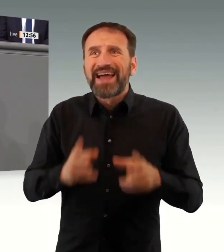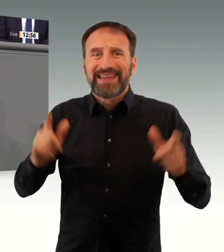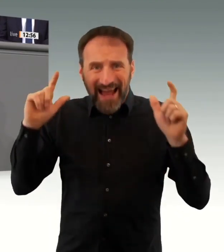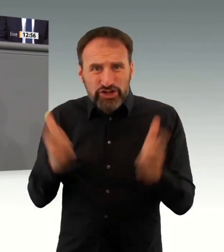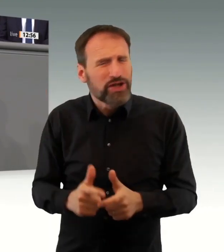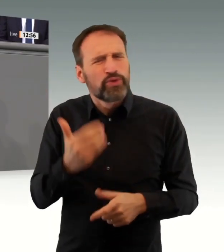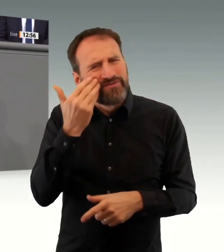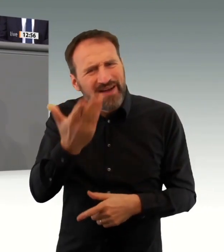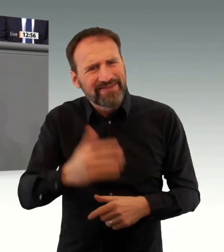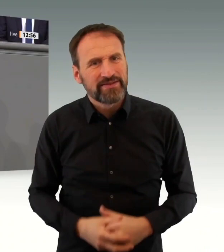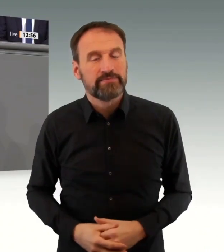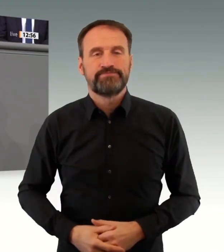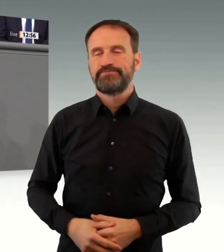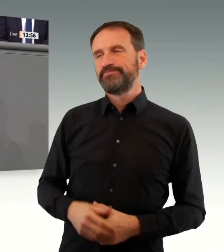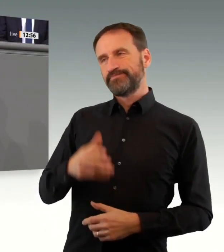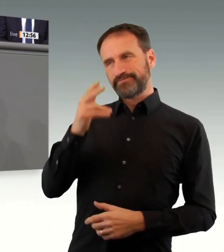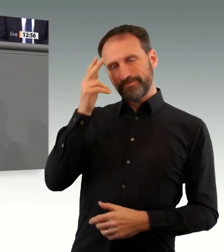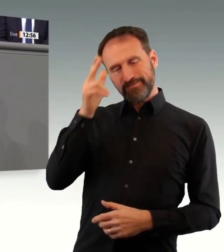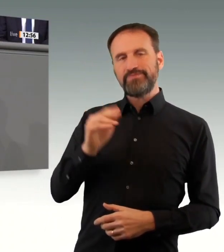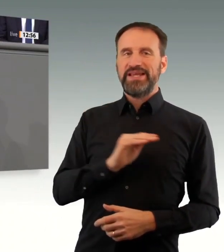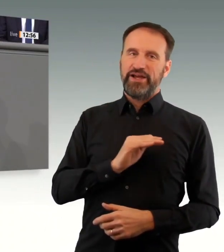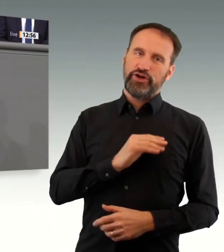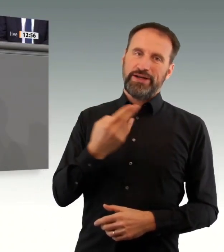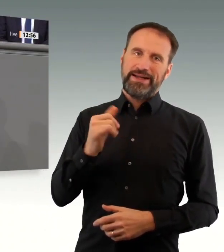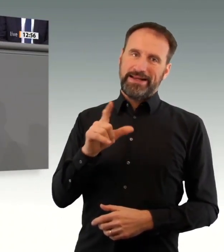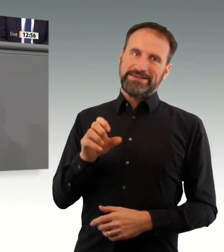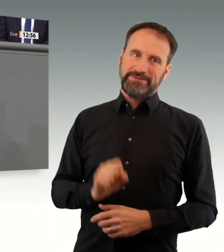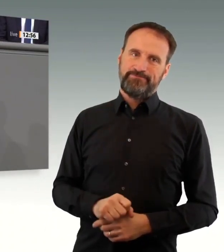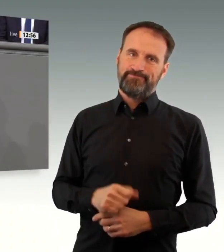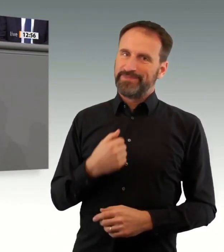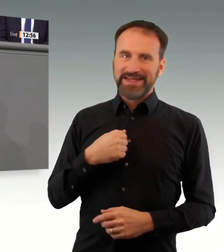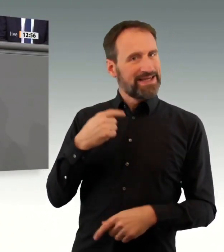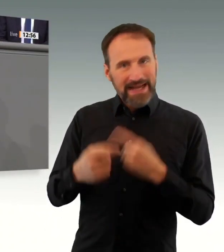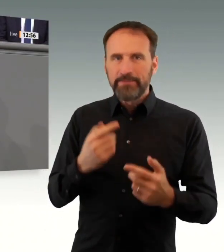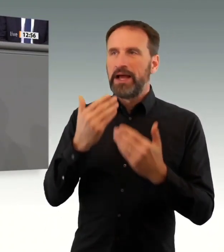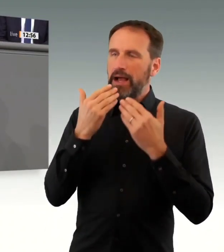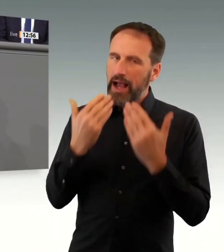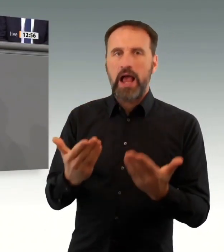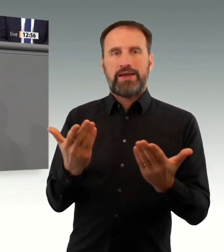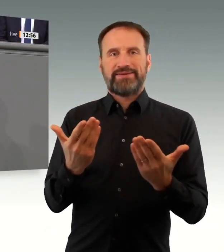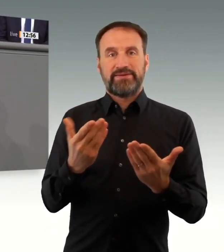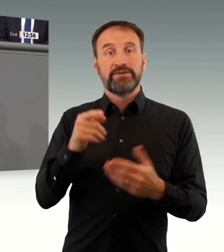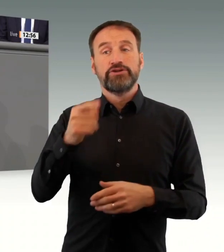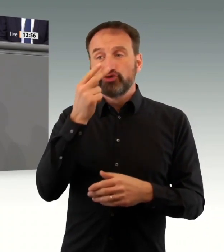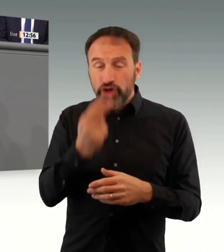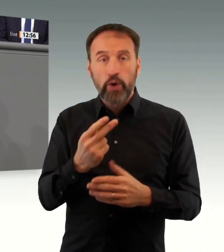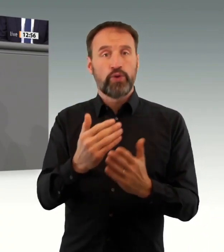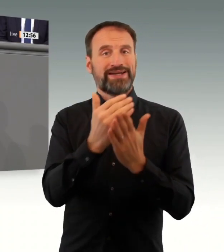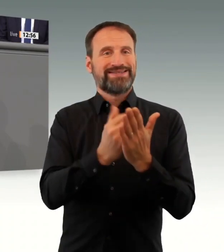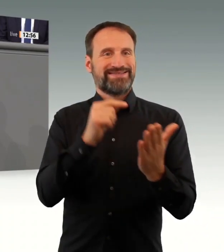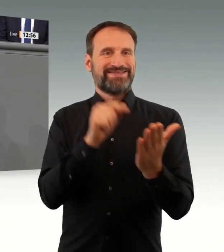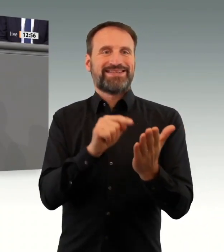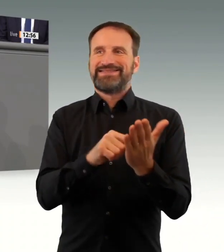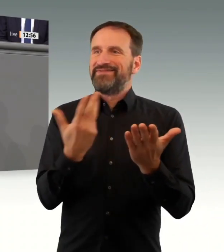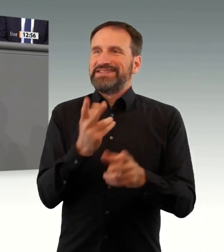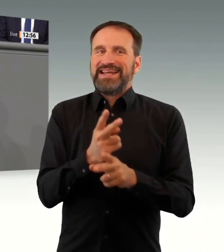festgestellt hat oder es jedenfalls eine ernsthafte Gefahr dafür gibt, dass eine ansteckende, eine